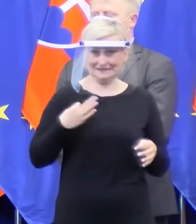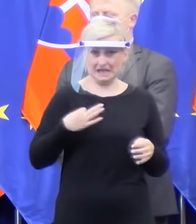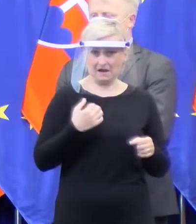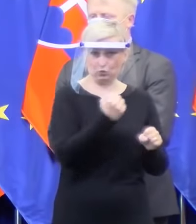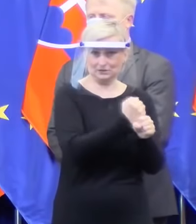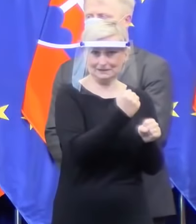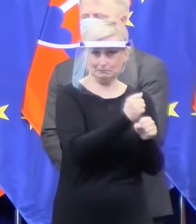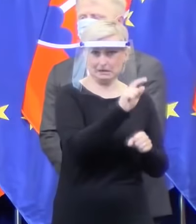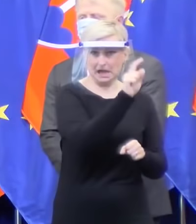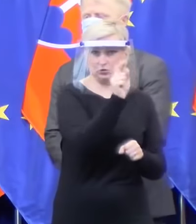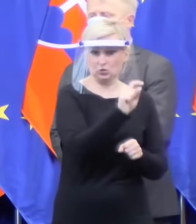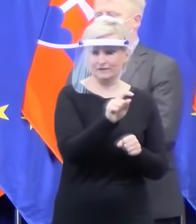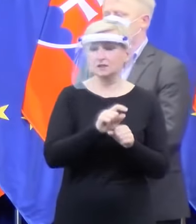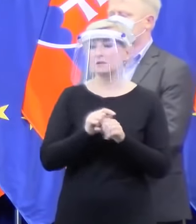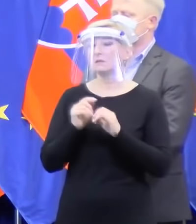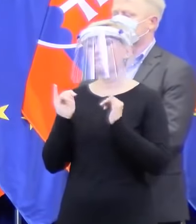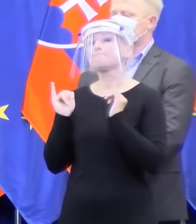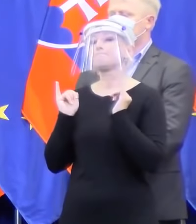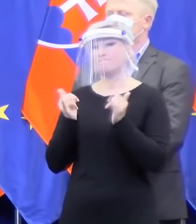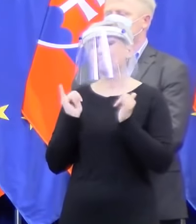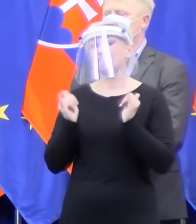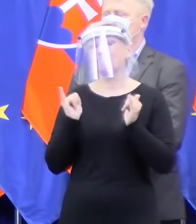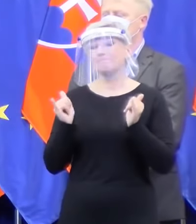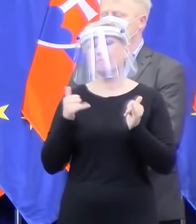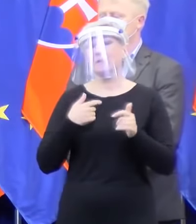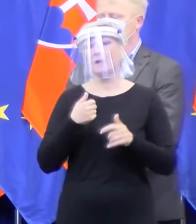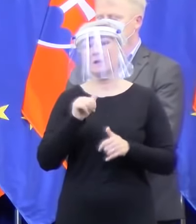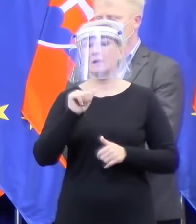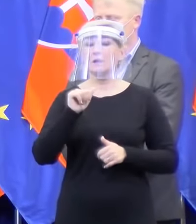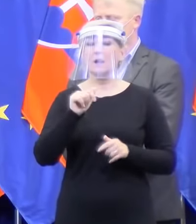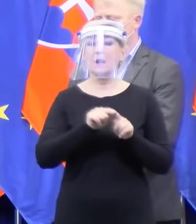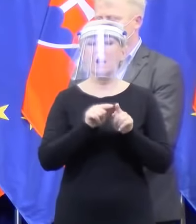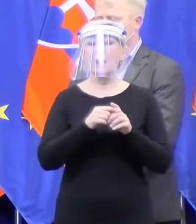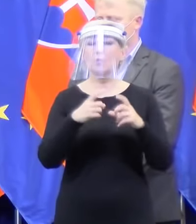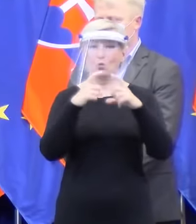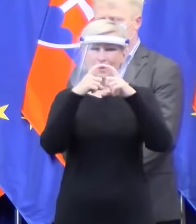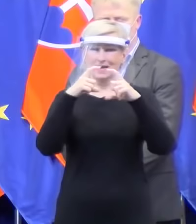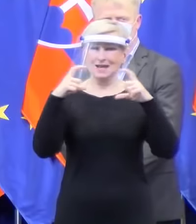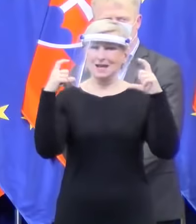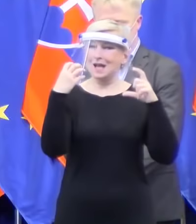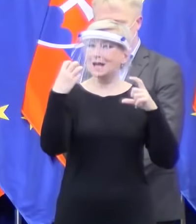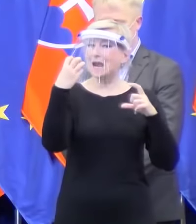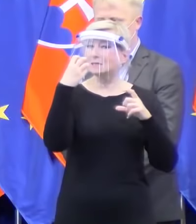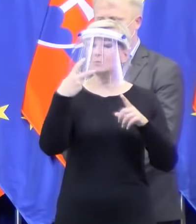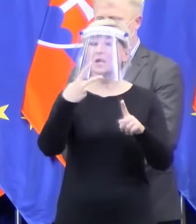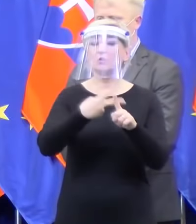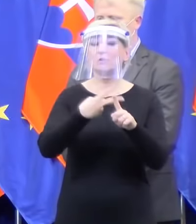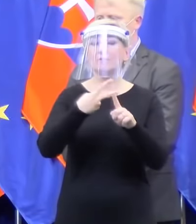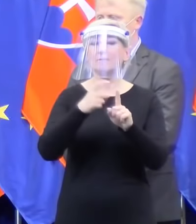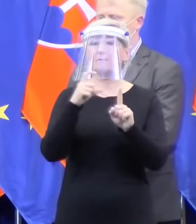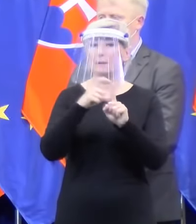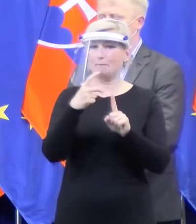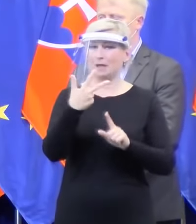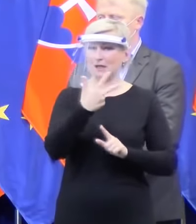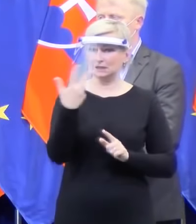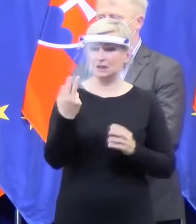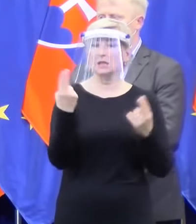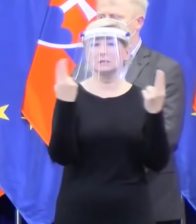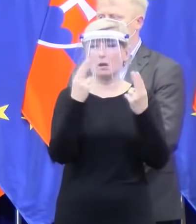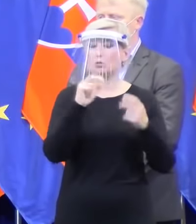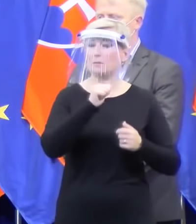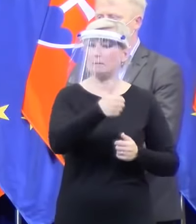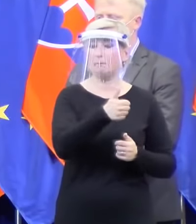Samozrejme, absolútna priorita pri týchto testoch, alebo tých respirátoroch FFP3 pre zdravotníkov, ale teraz